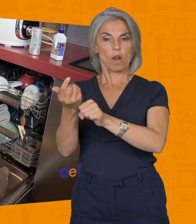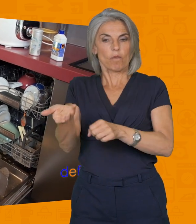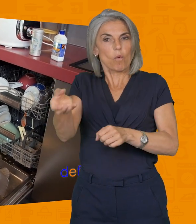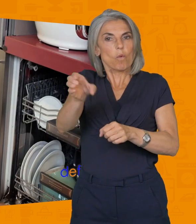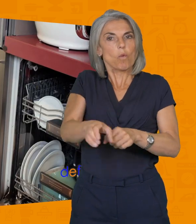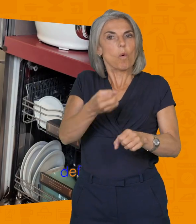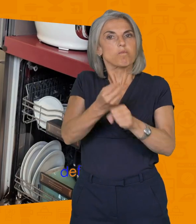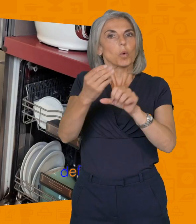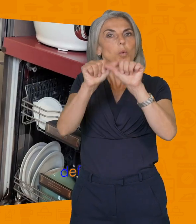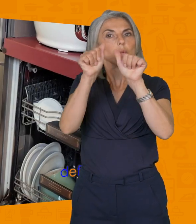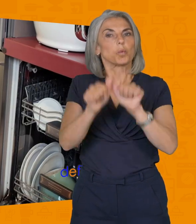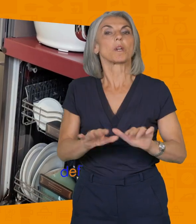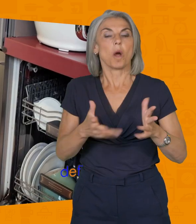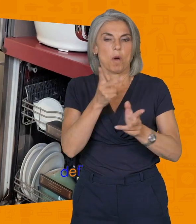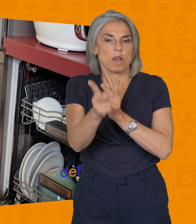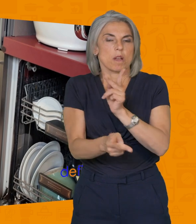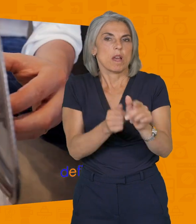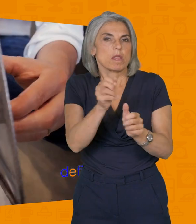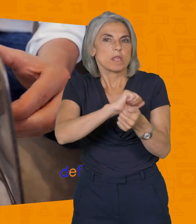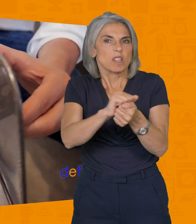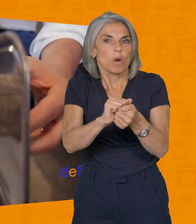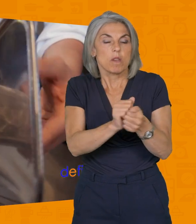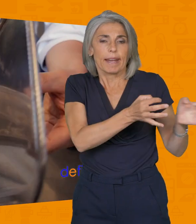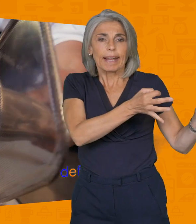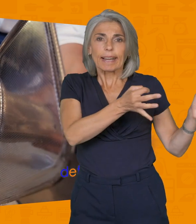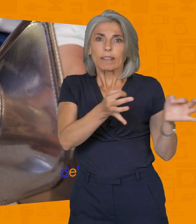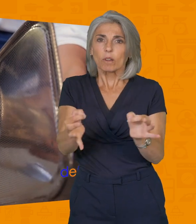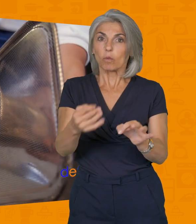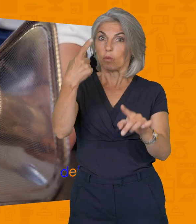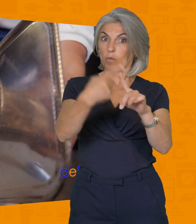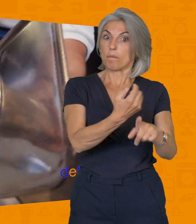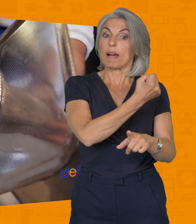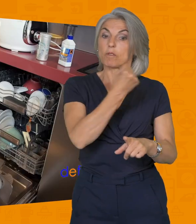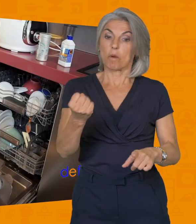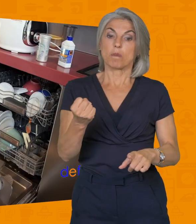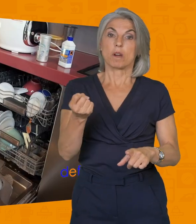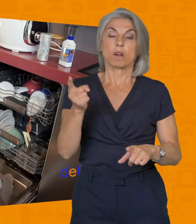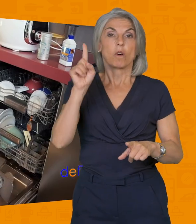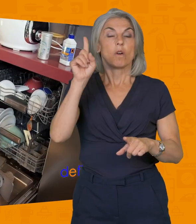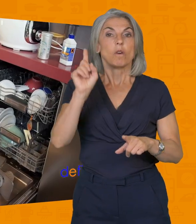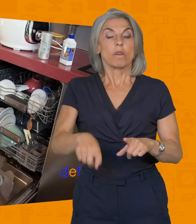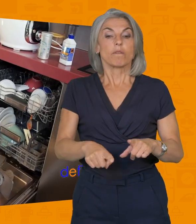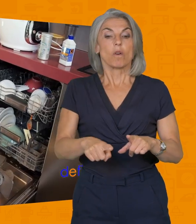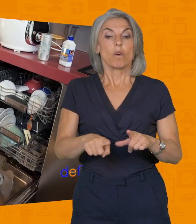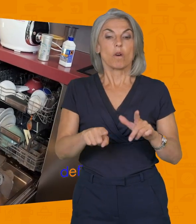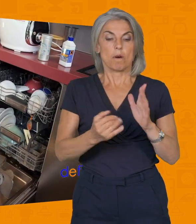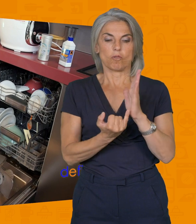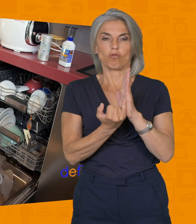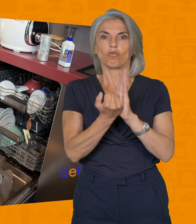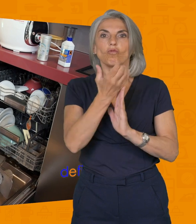dedans. Comment nettoyer en permanence son lave-vaisselle ? C'est régulièrement, c'est-à-dire au moins une fois par semaine, vous mettez le lave-vaisselle au maximum de